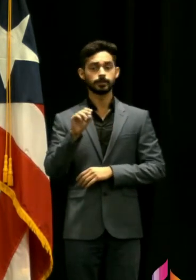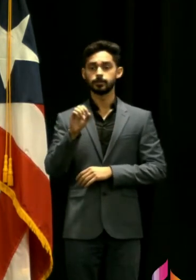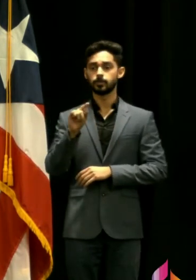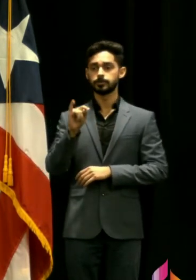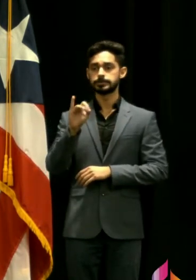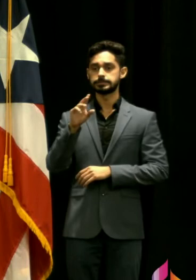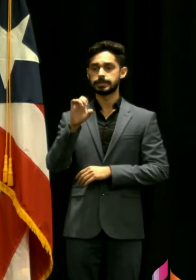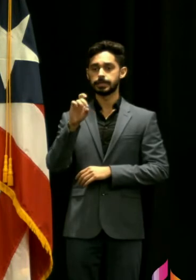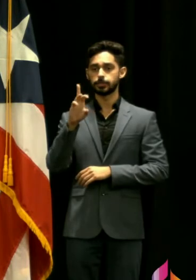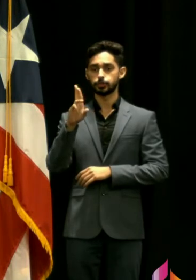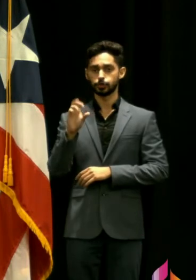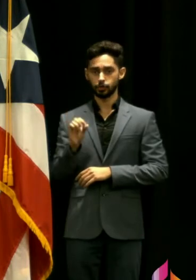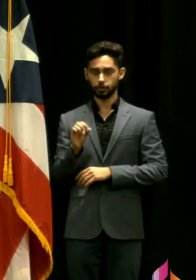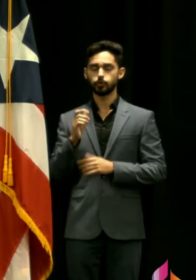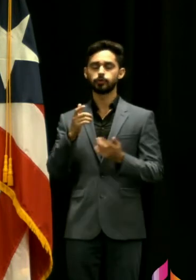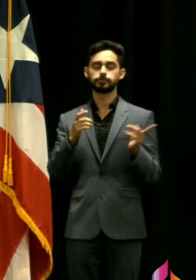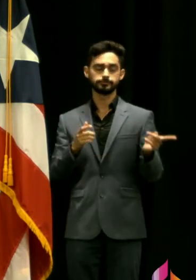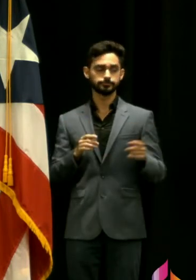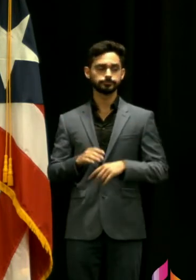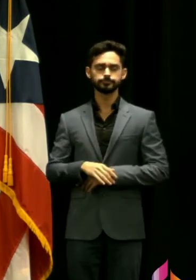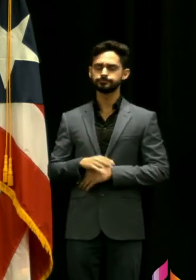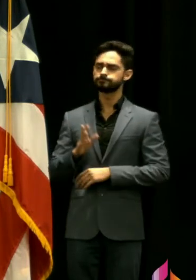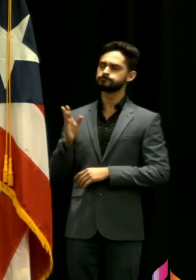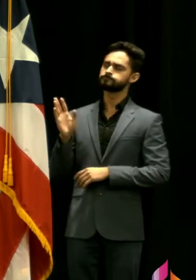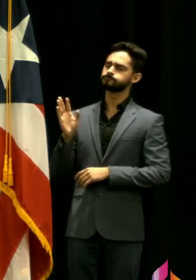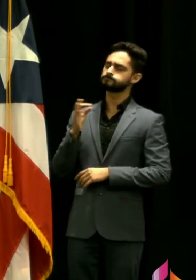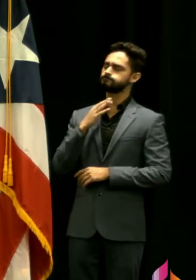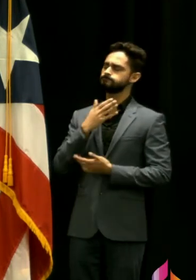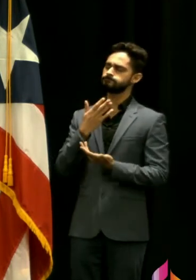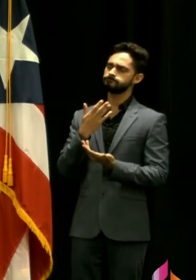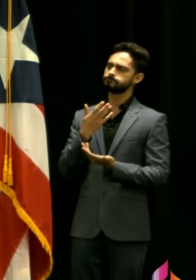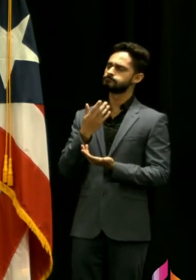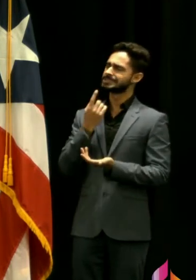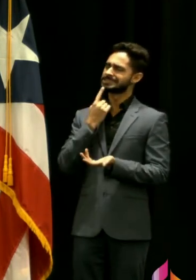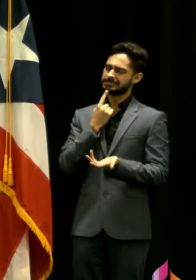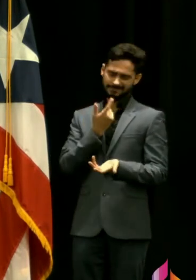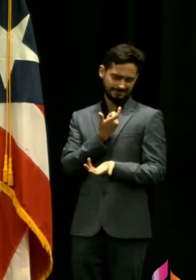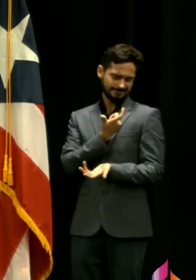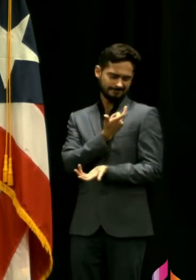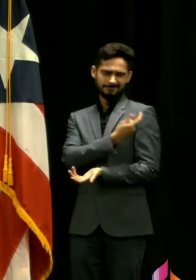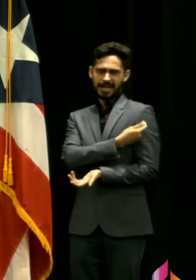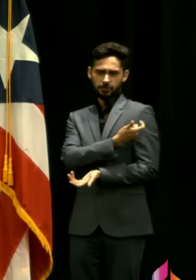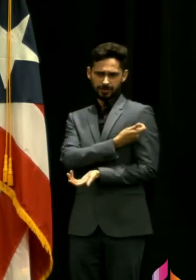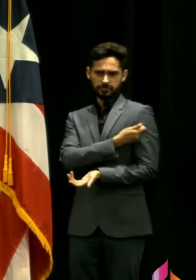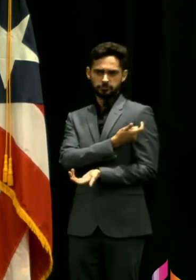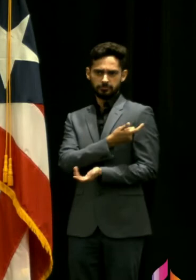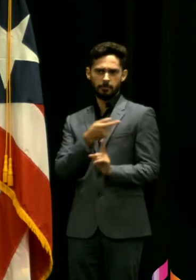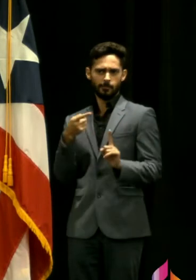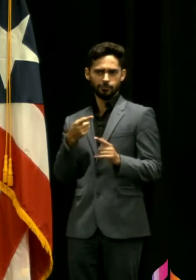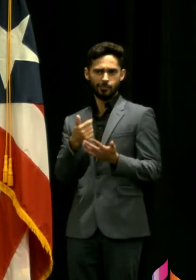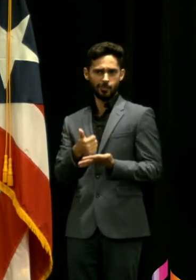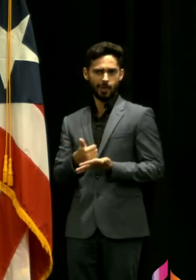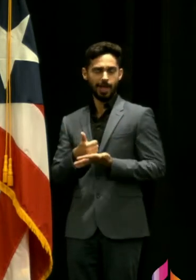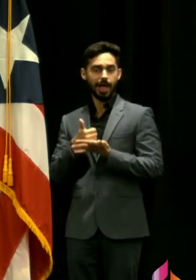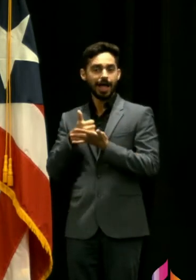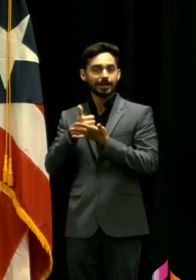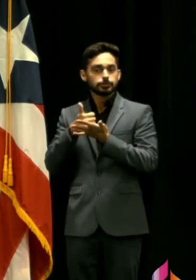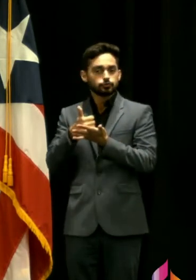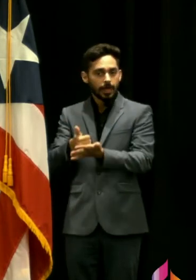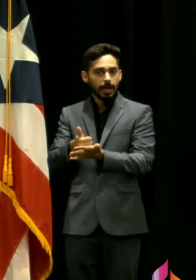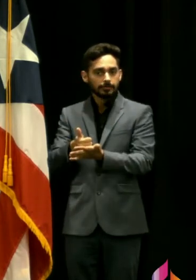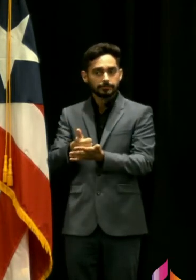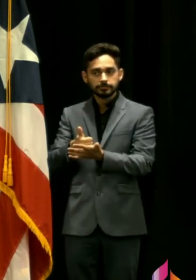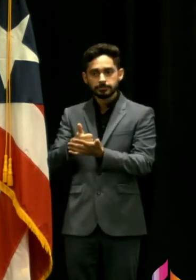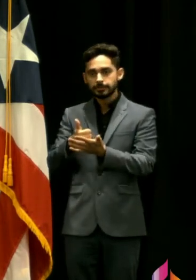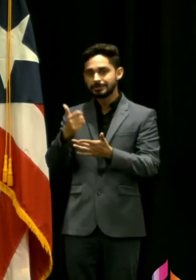gobernador yo entiendo cuando usted menciona que la vacunación tiene un propósito de ayudar en la propagación del virus